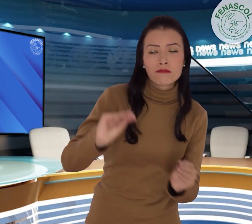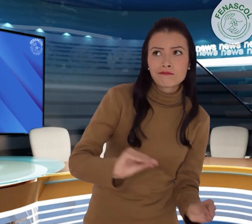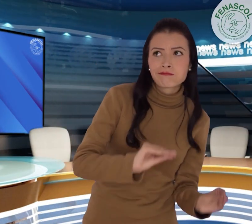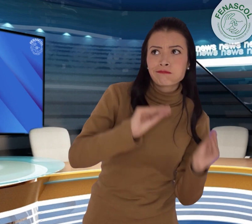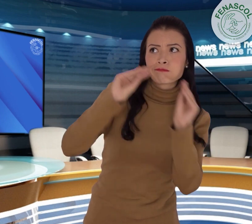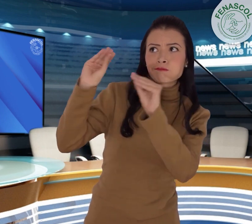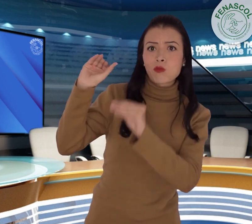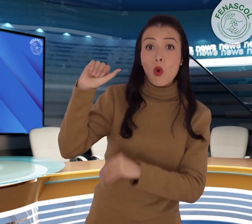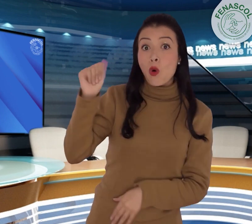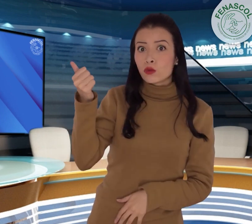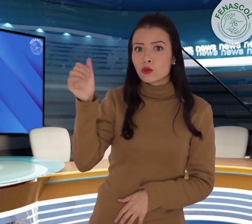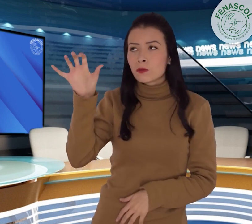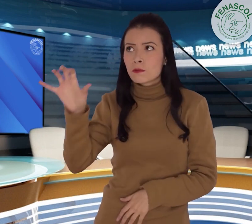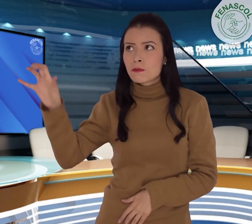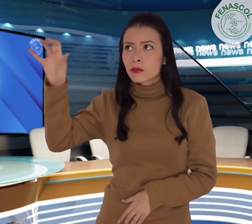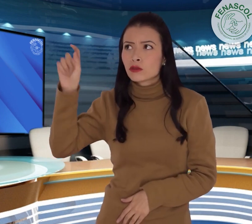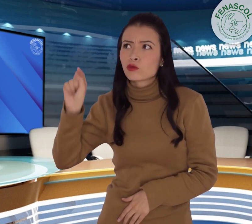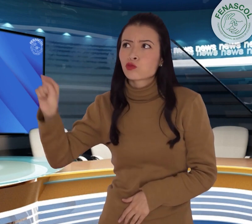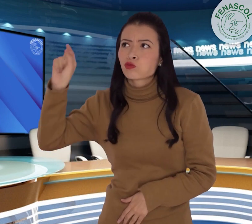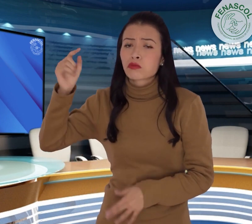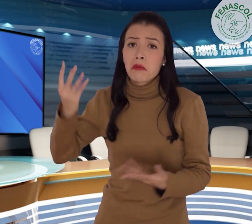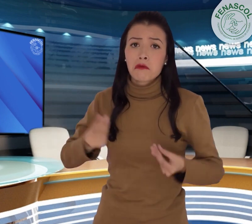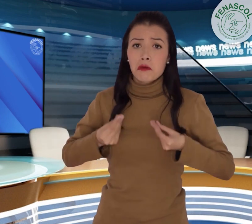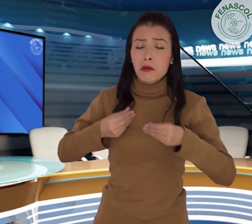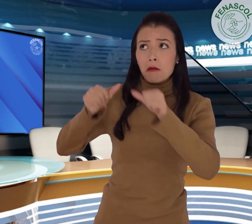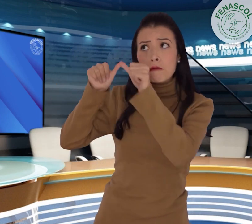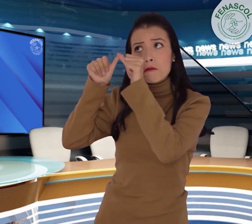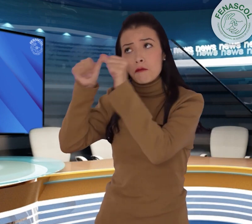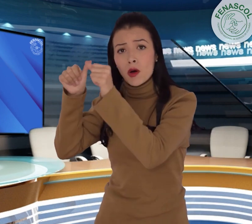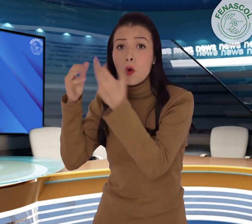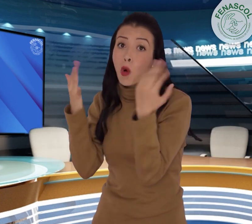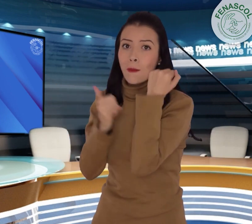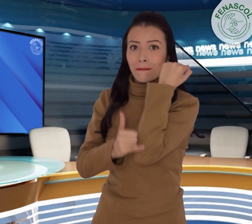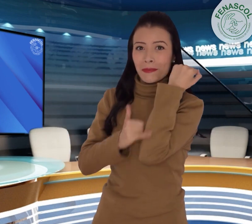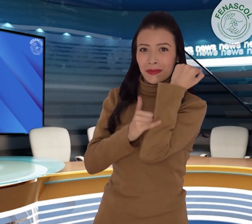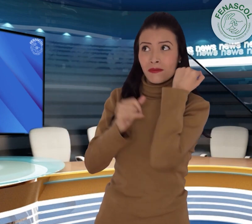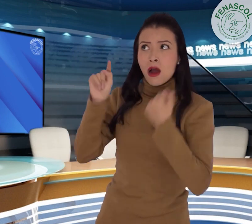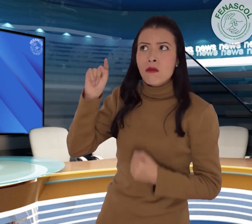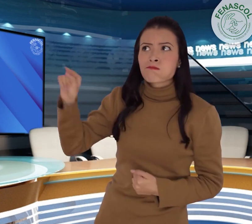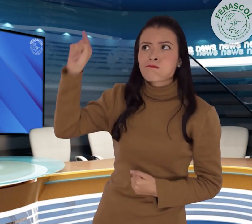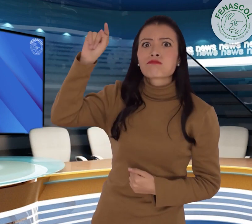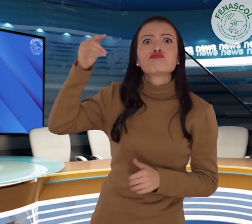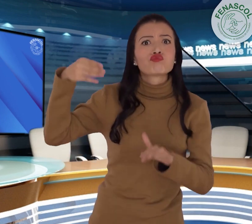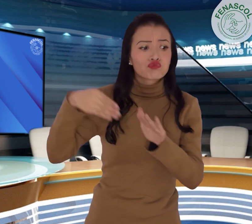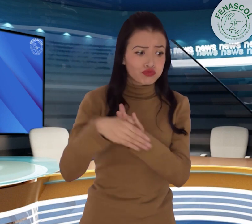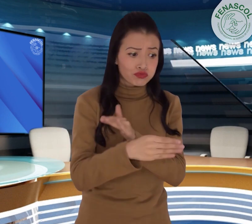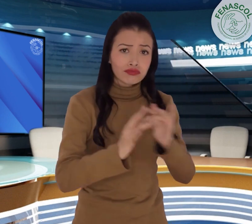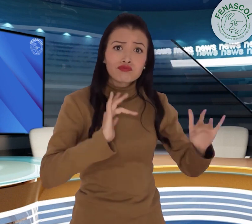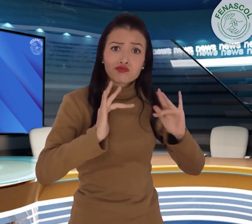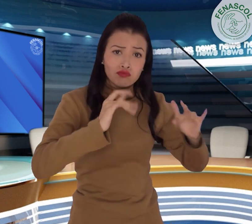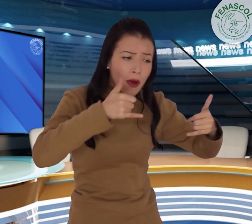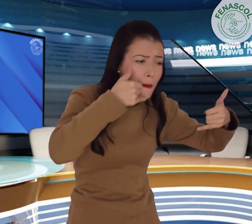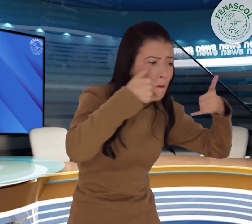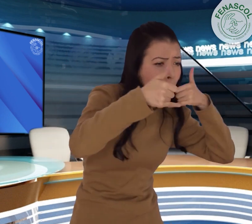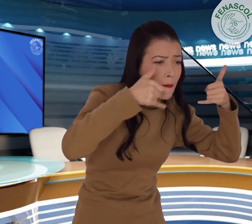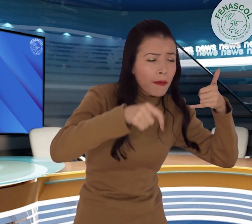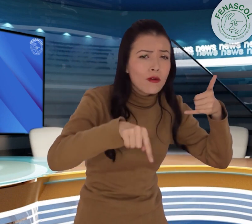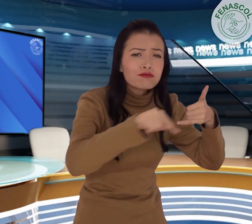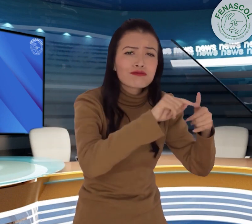Centro de Relevo desde diferentes partes del mundo, sea que estén establecidos en estos países o estén de paso, y se han comunicado con sus